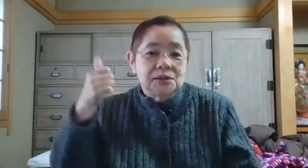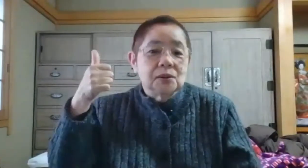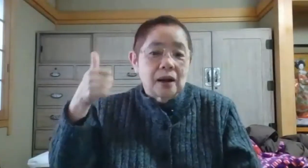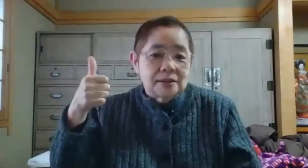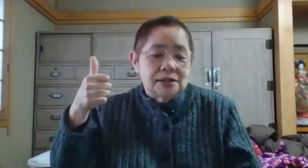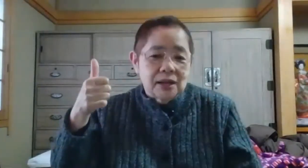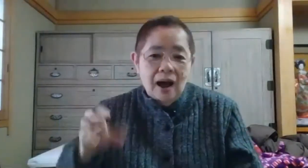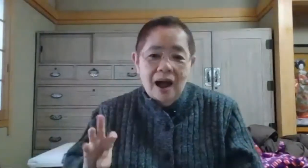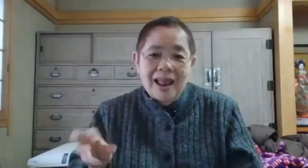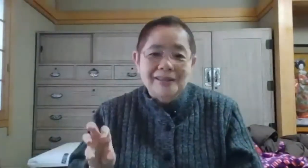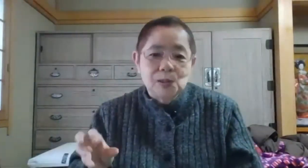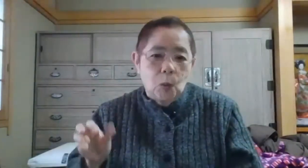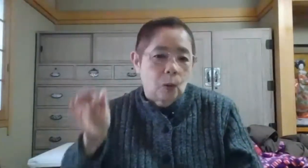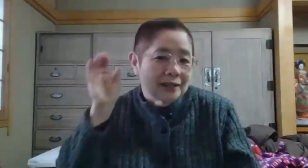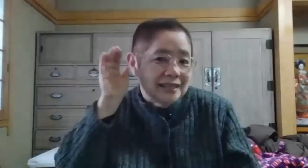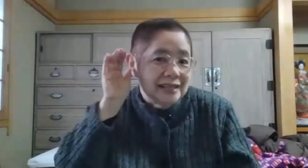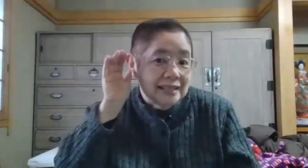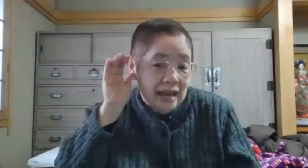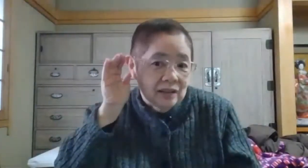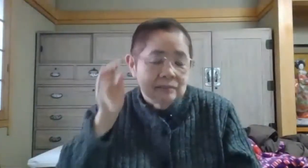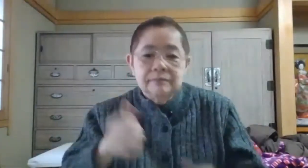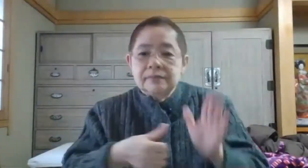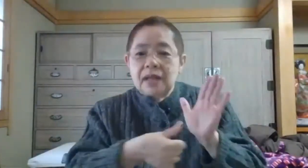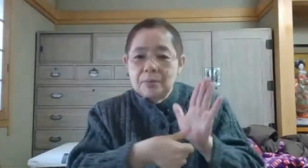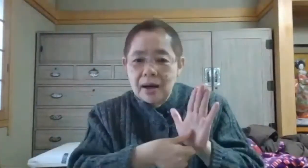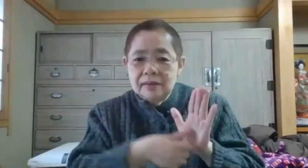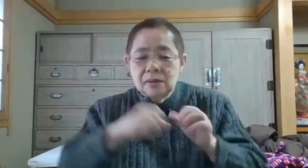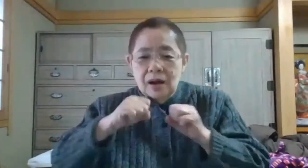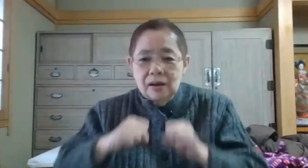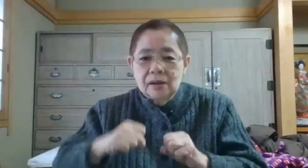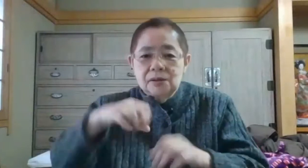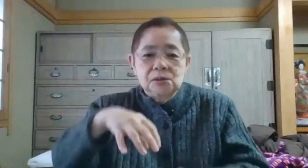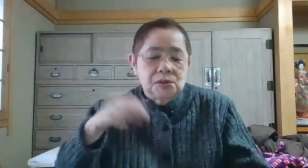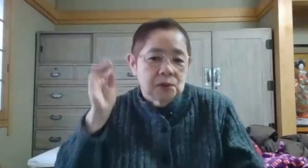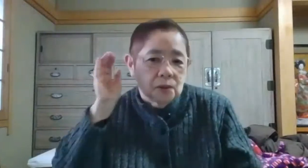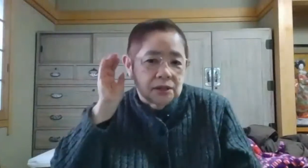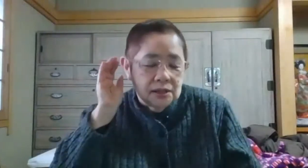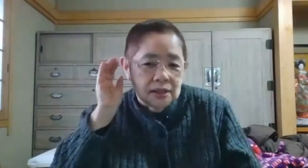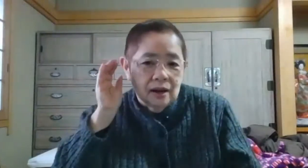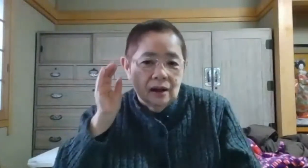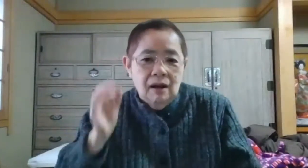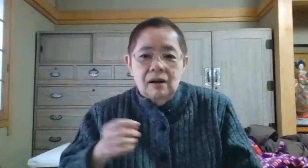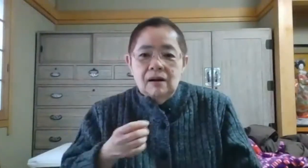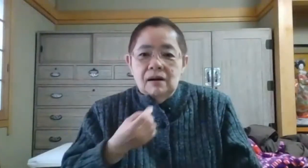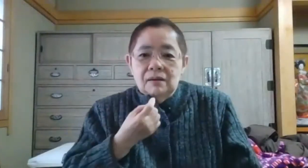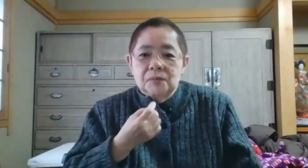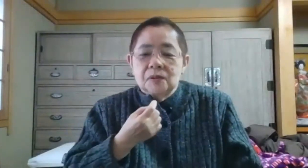がラジオを聞いて名前とか住所を聞いてもう